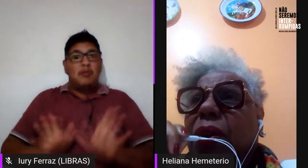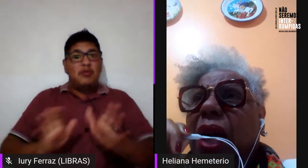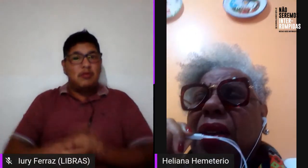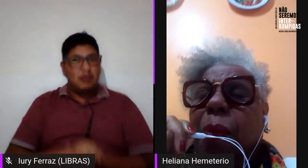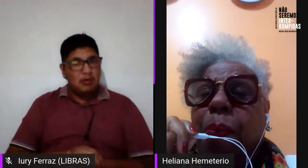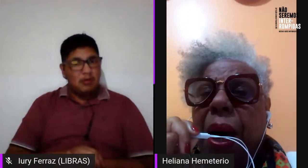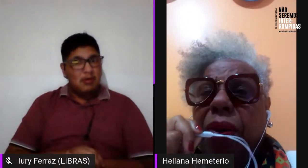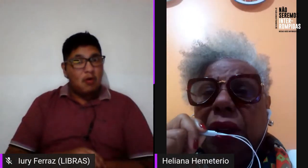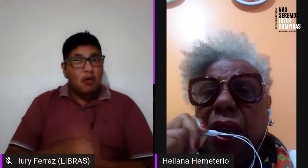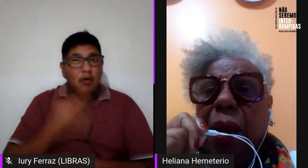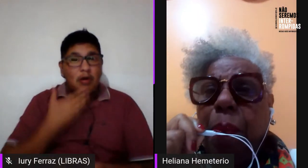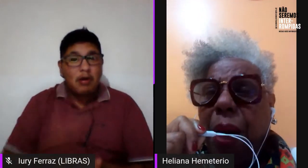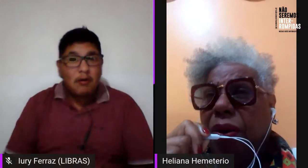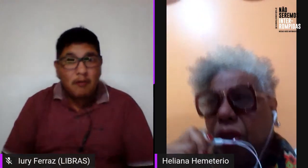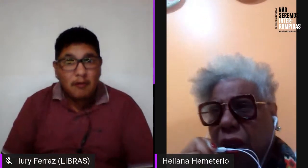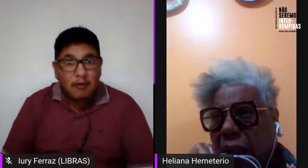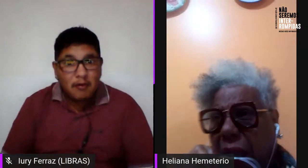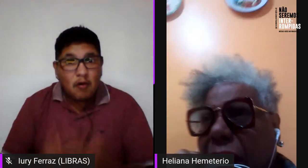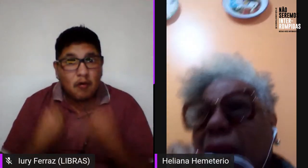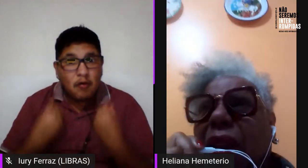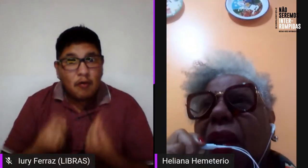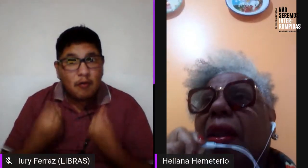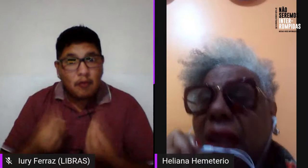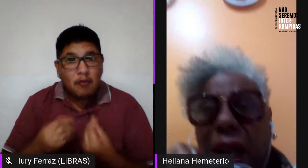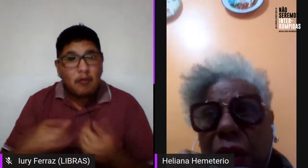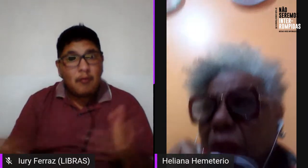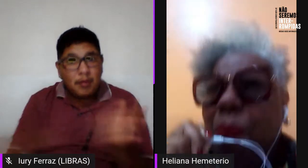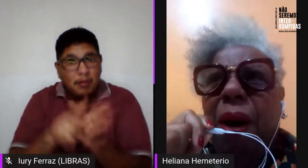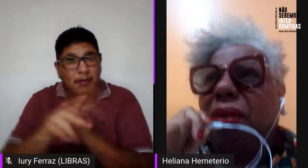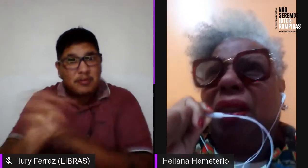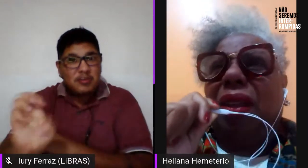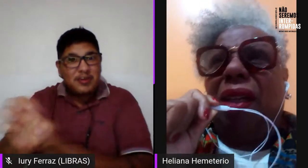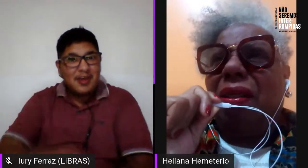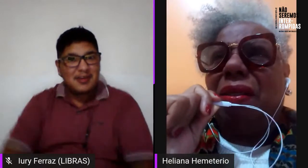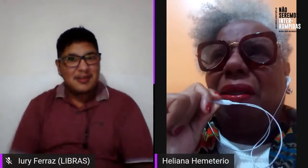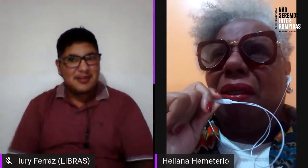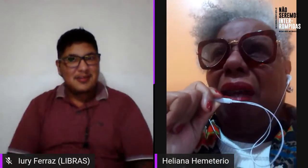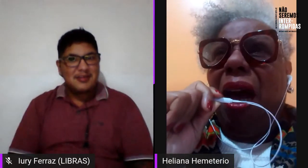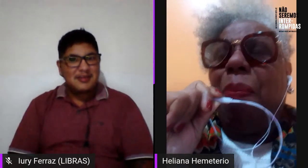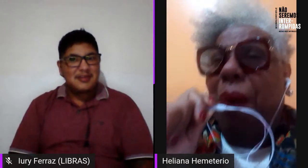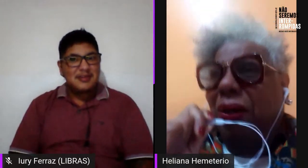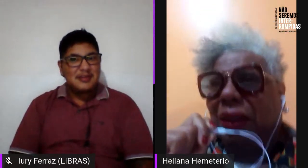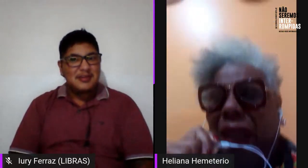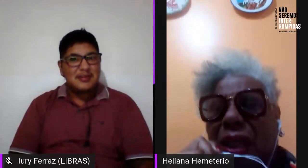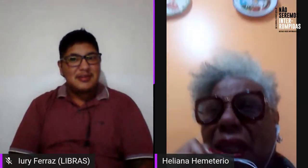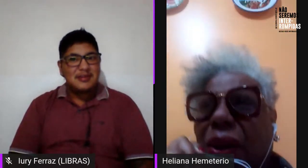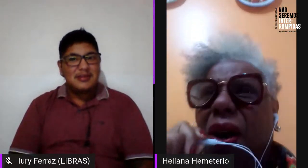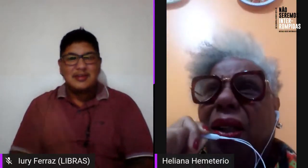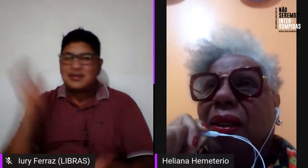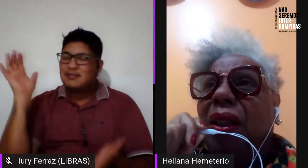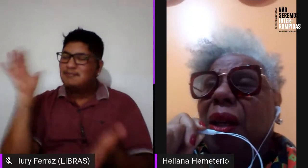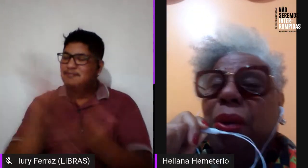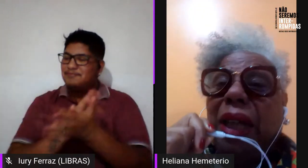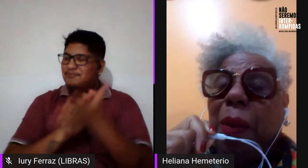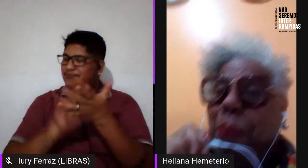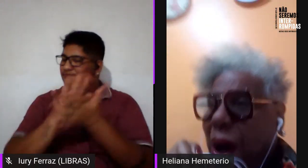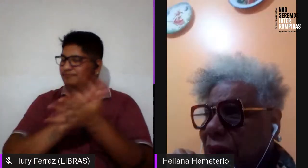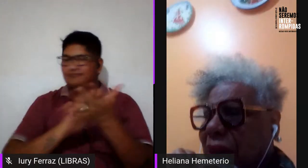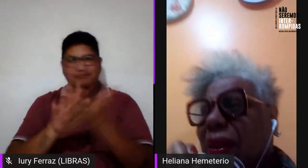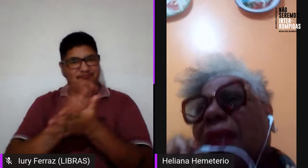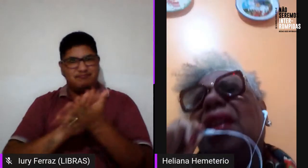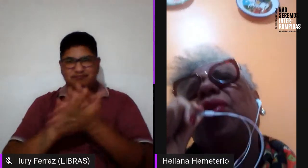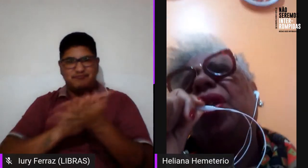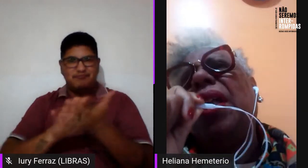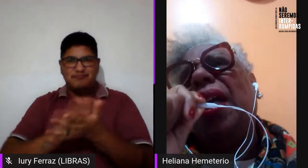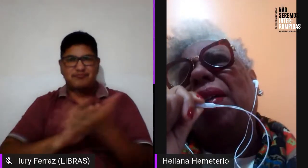quando essa pauta é pauta de gay, não, não é pauta deles, a pauta é deles agora, porque é a